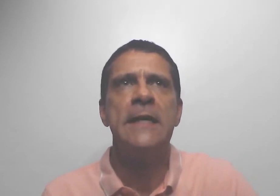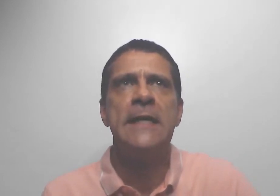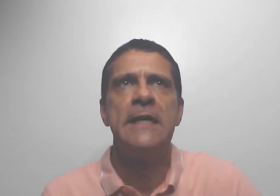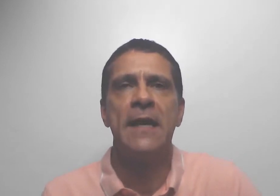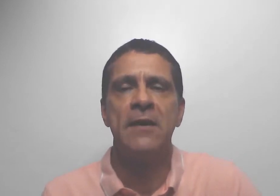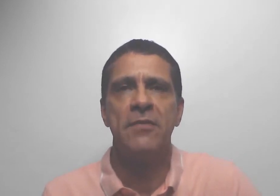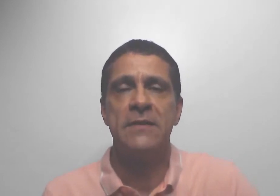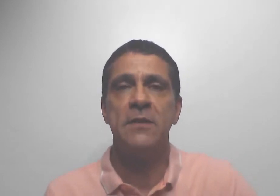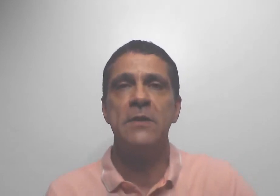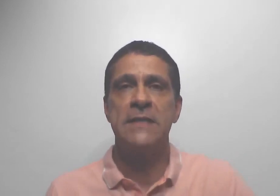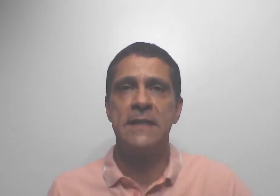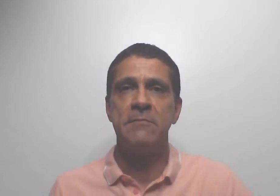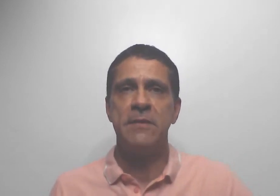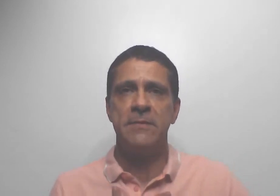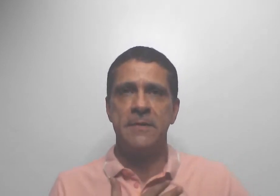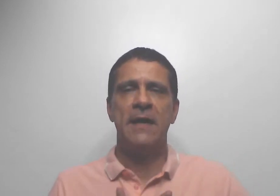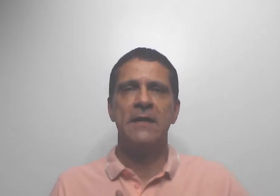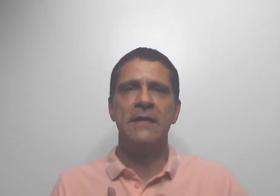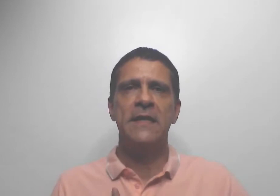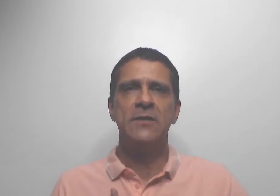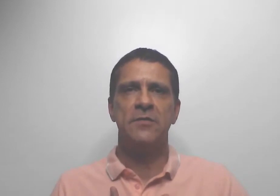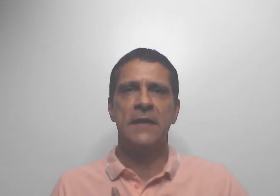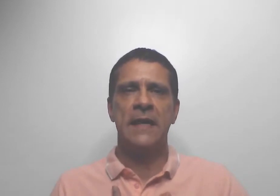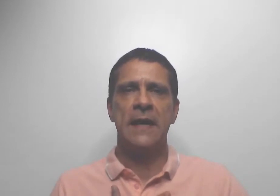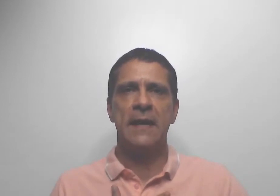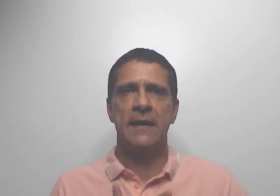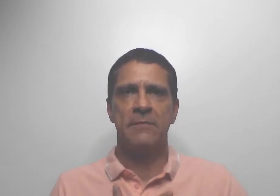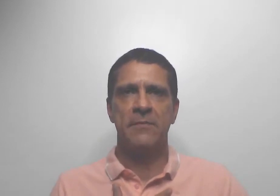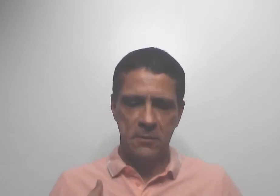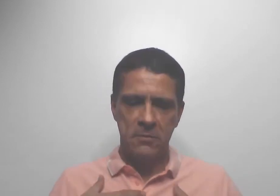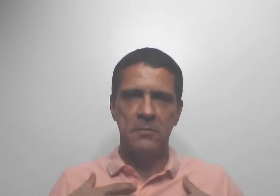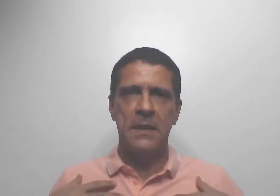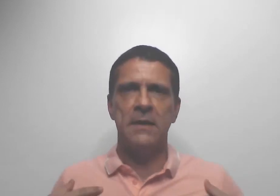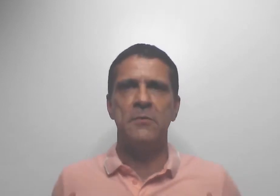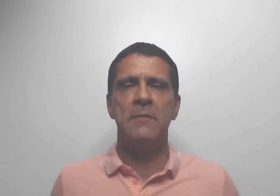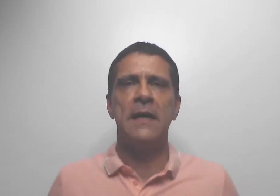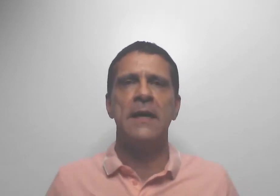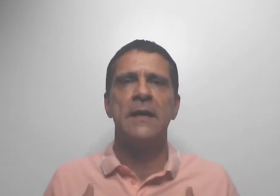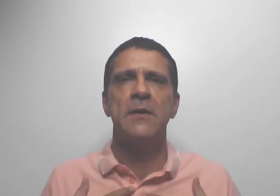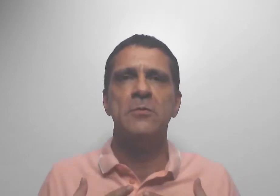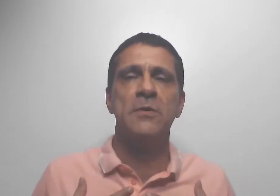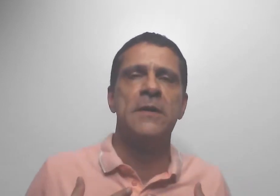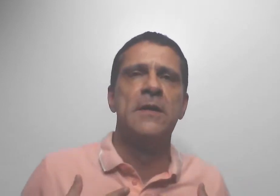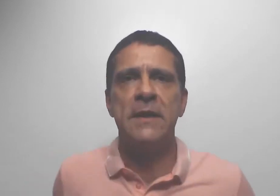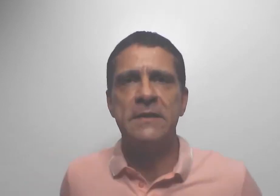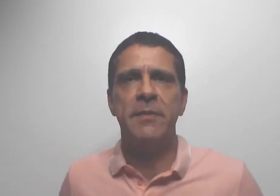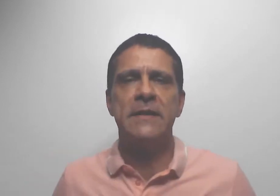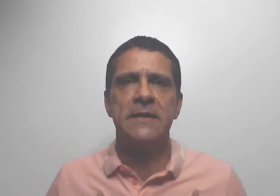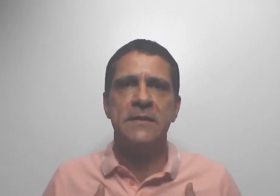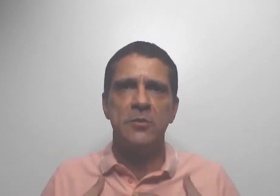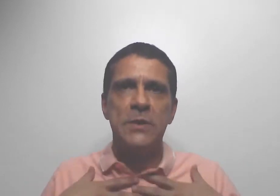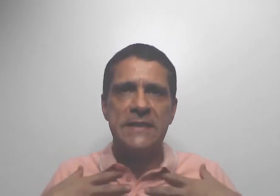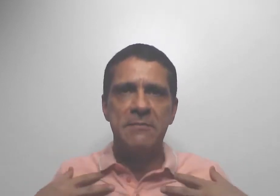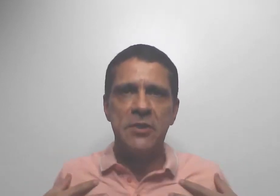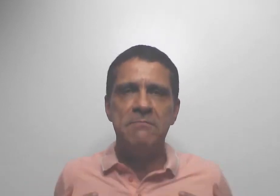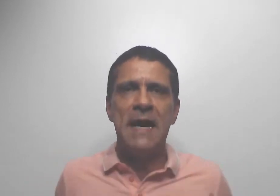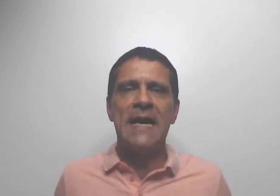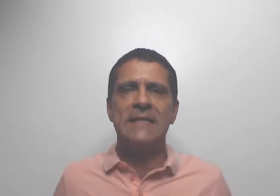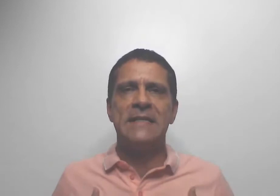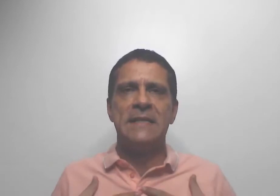que ela ia fazer um exame para identificar, fazer uma espécie assim, um exame de imagem